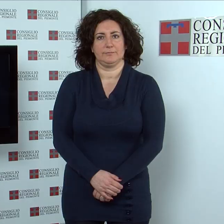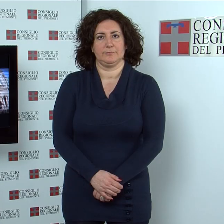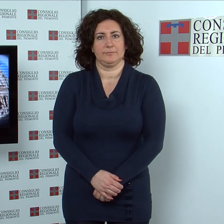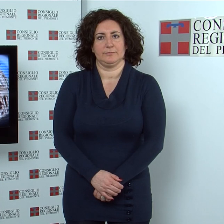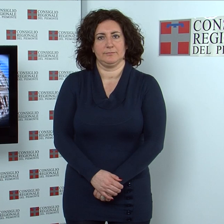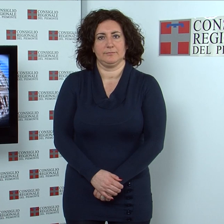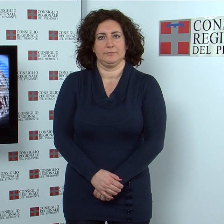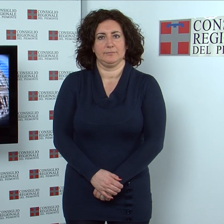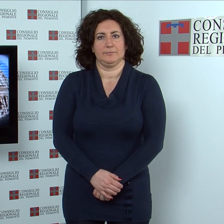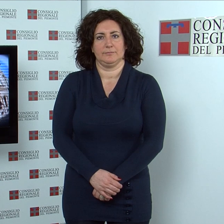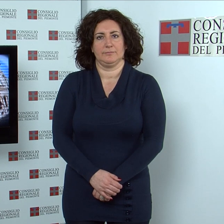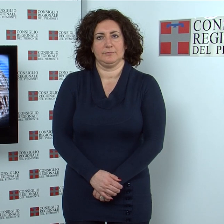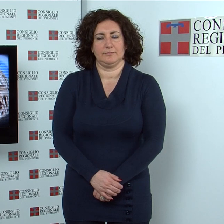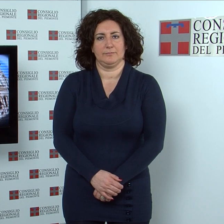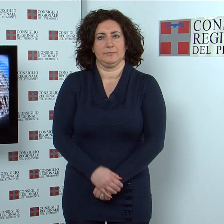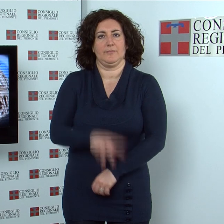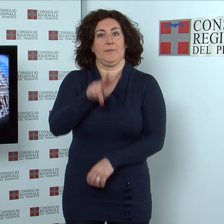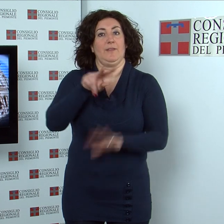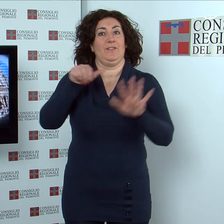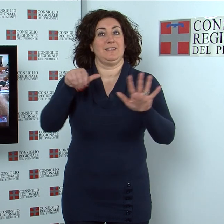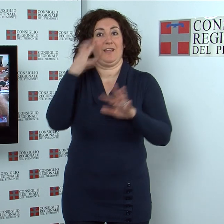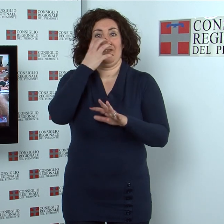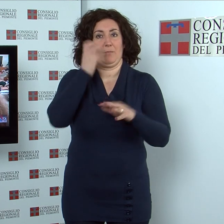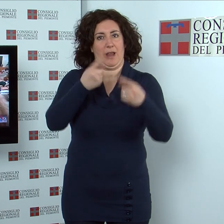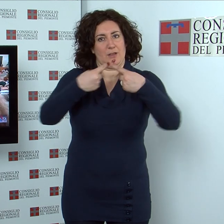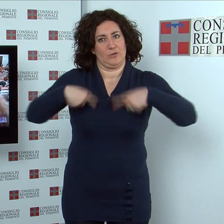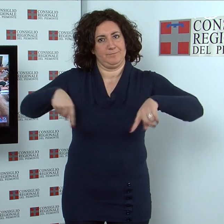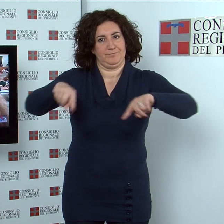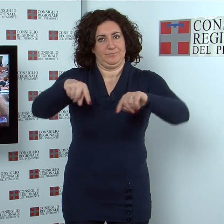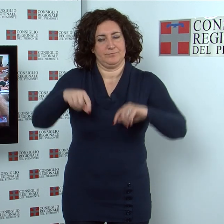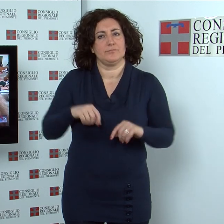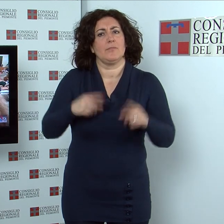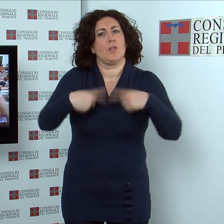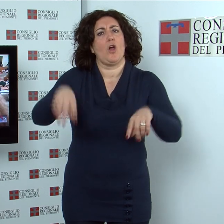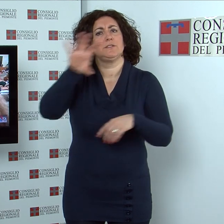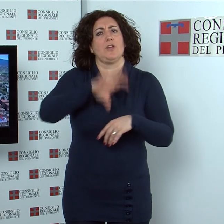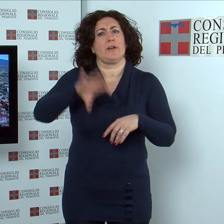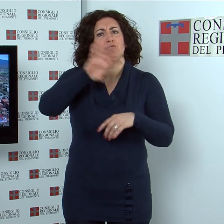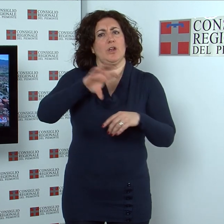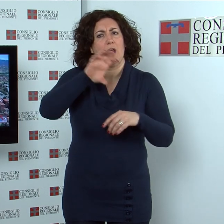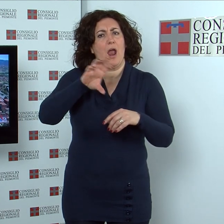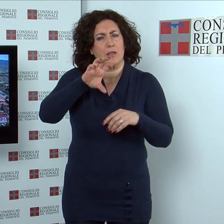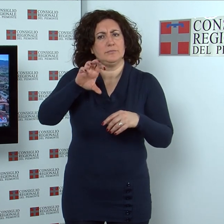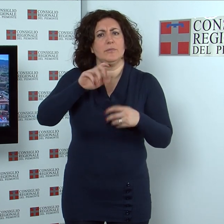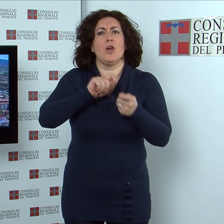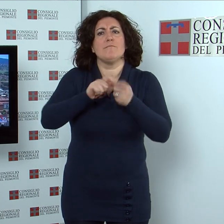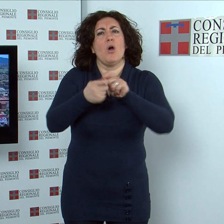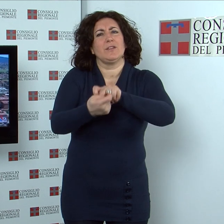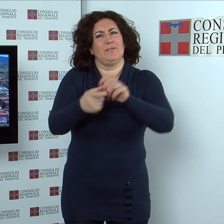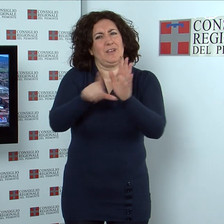La seduta del 26 febbraio Il Consiglio regionale ha proseguito la discussione sulla modifica della legge sulla tutela e uso